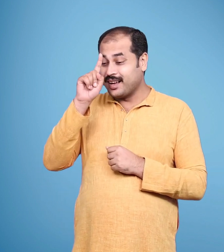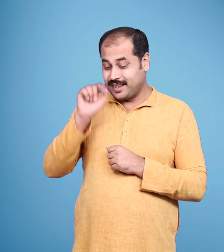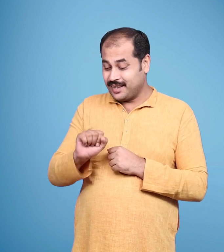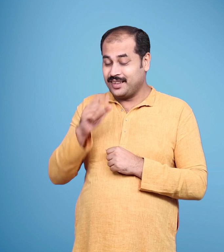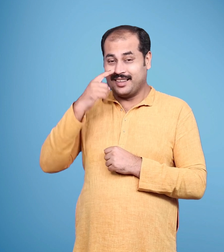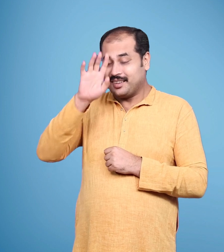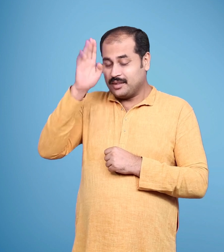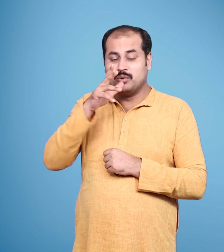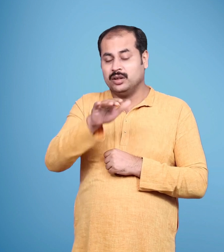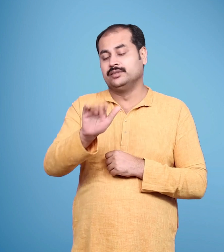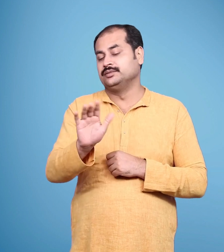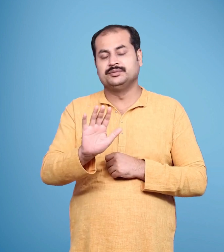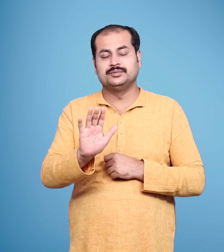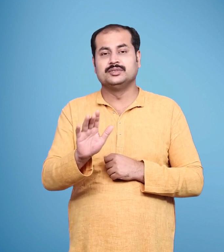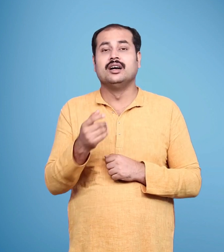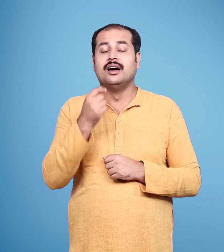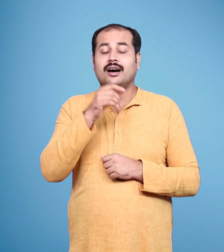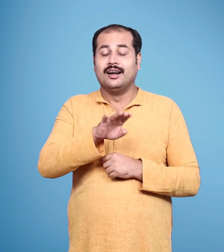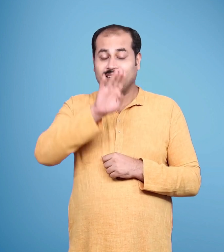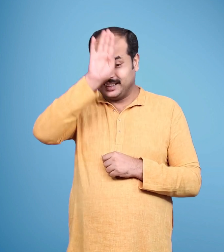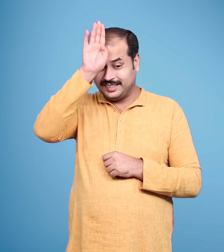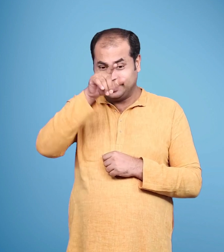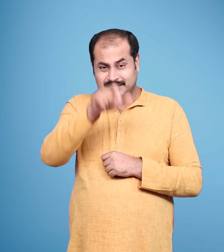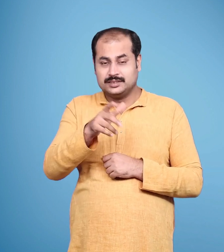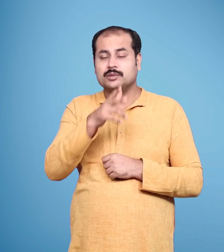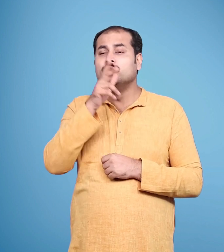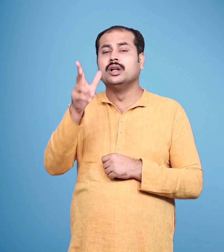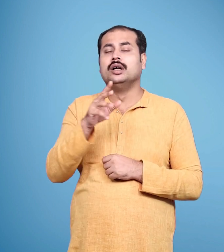नहीं अन्तिम समय में उनके मुँझ से केवल तीन शब्द निकले